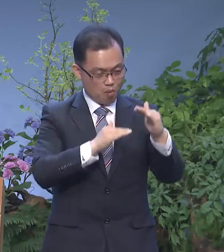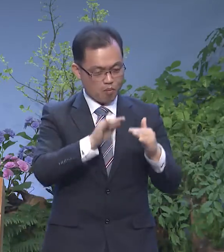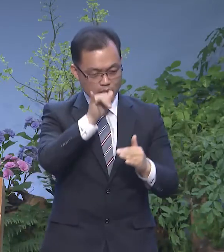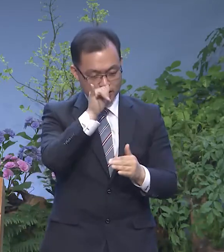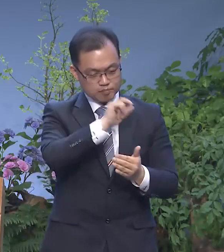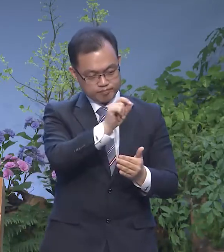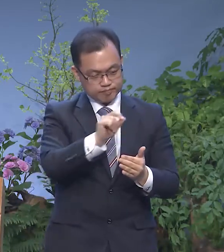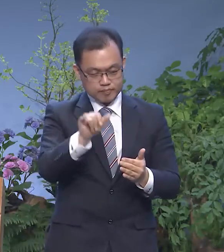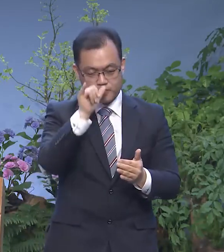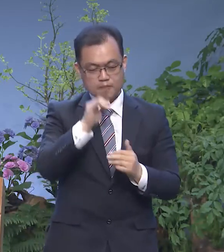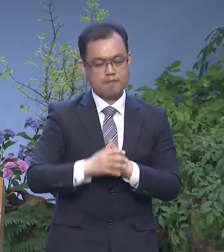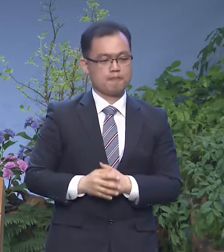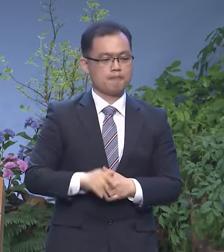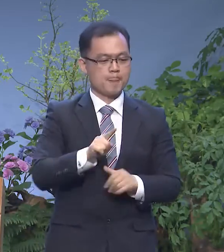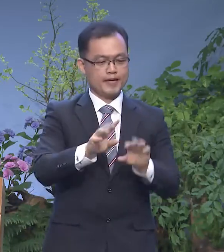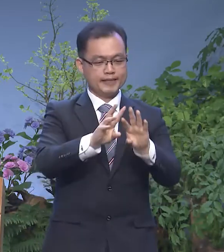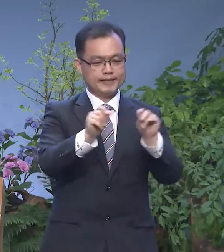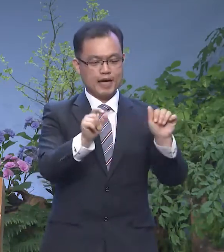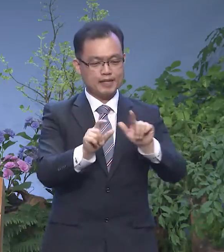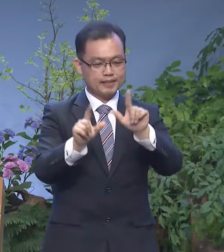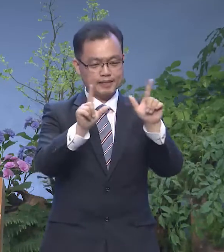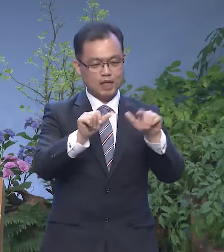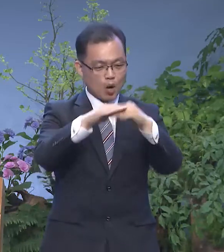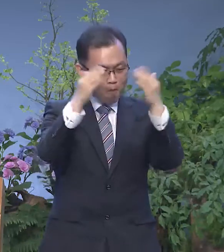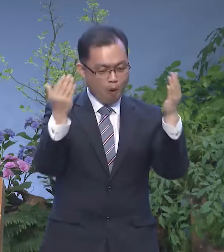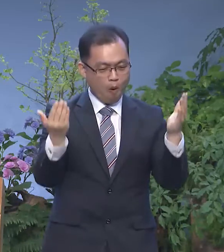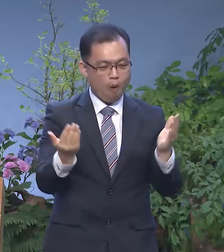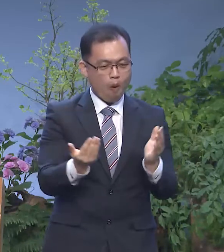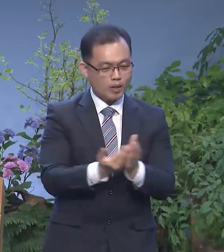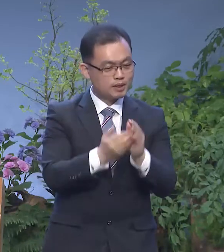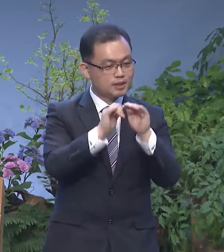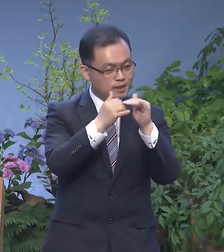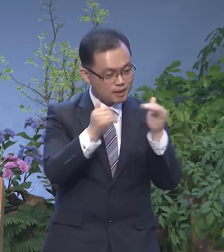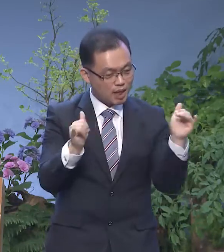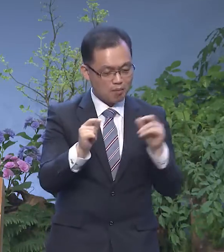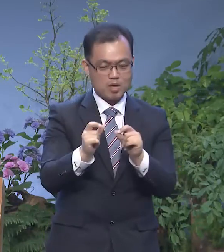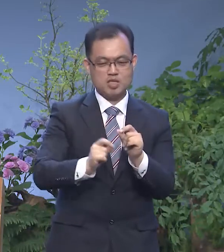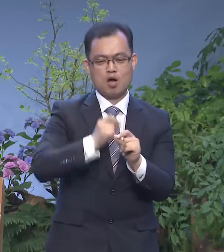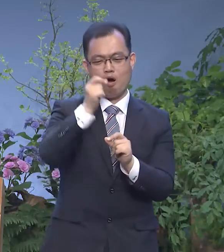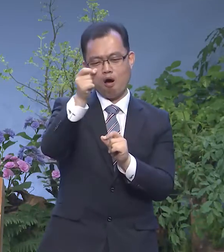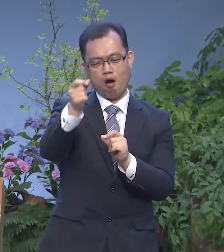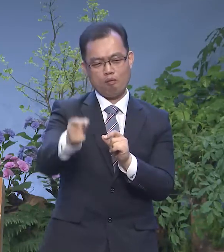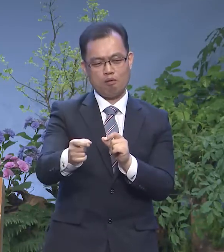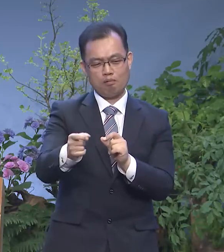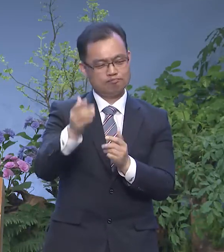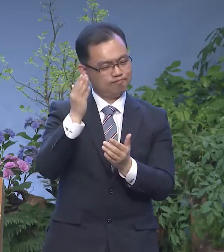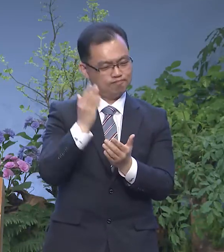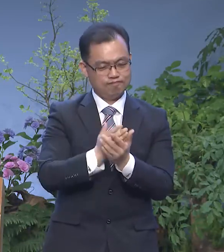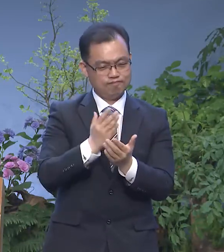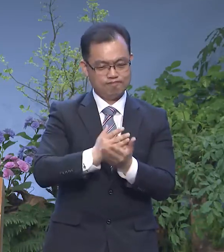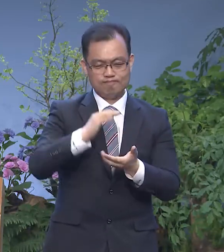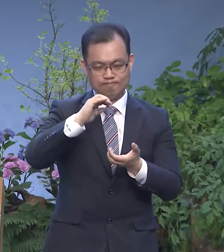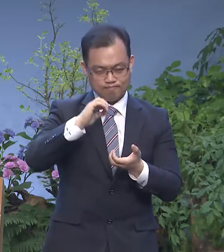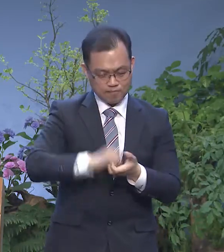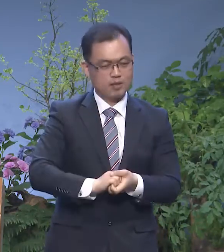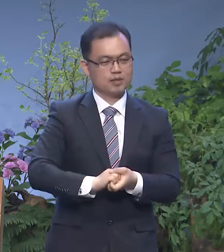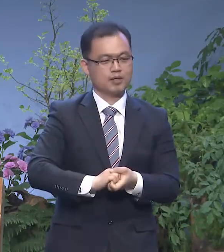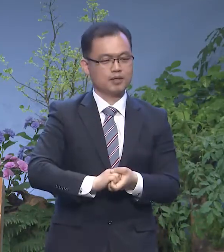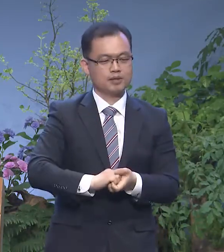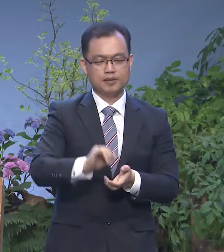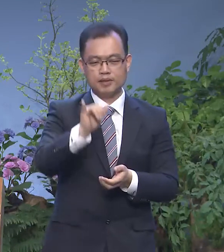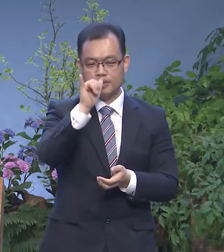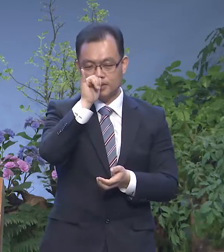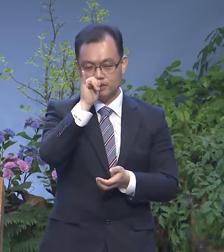이 땅을 사랑하는 우리 모든 존재들은 영원한 존재들이 아니고 유한한 존재라는 것을 우리는